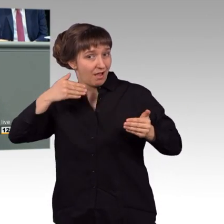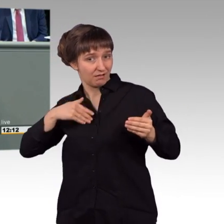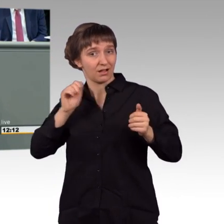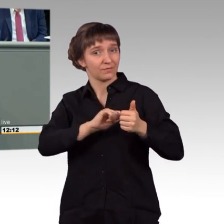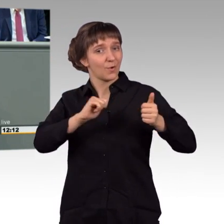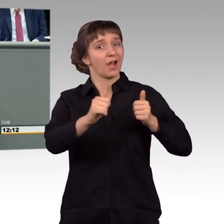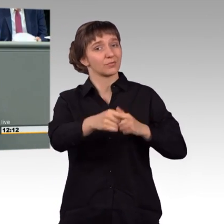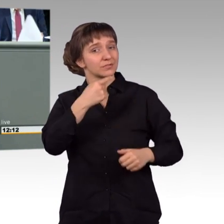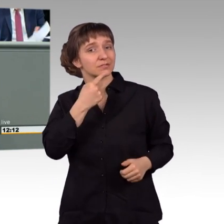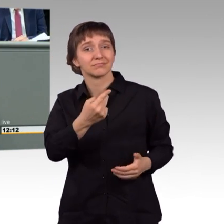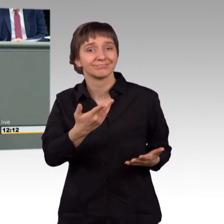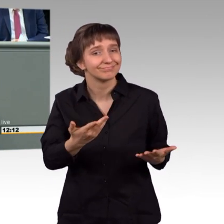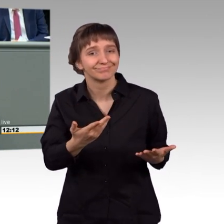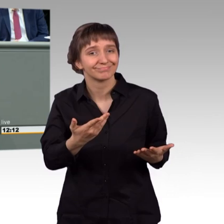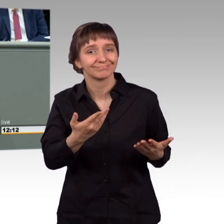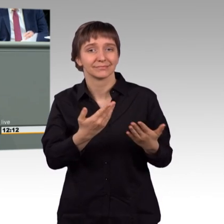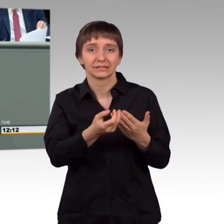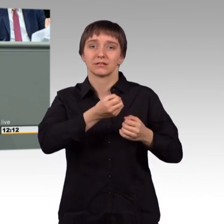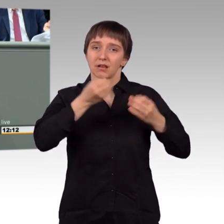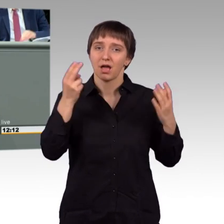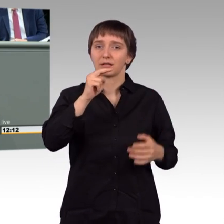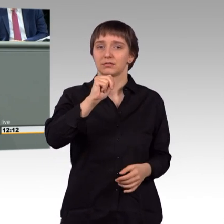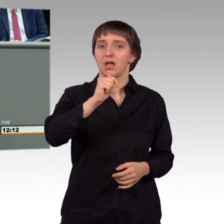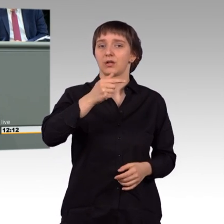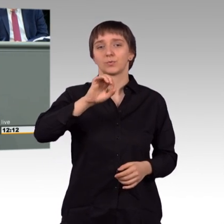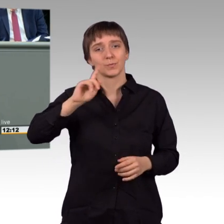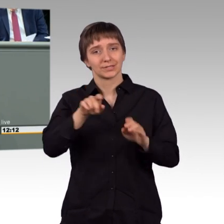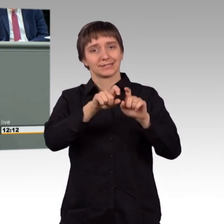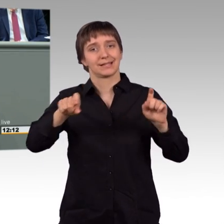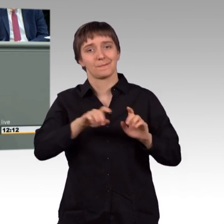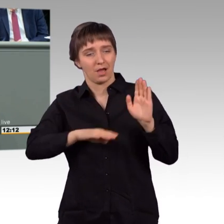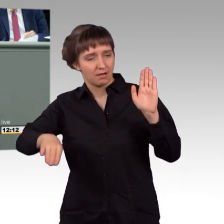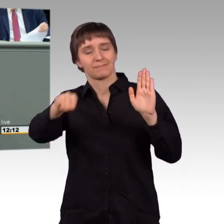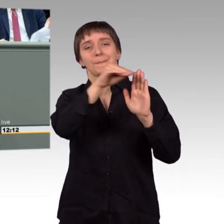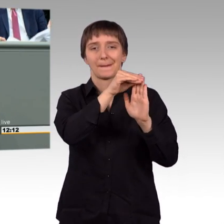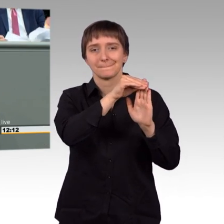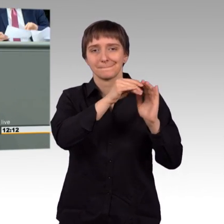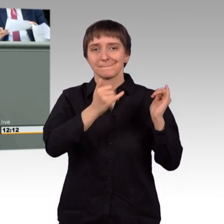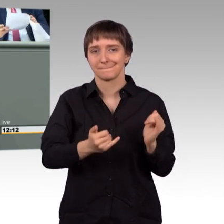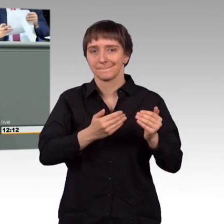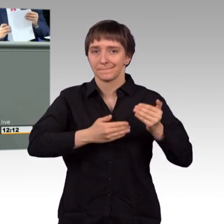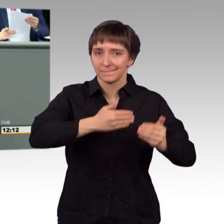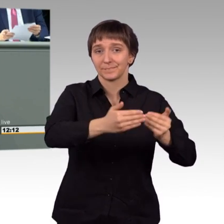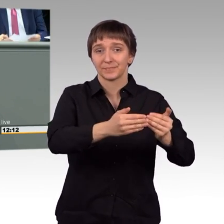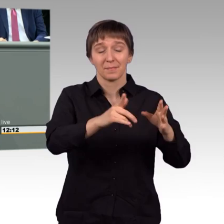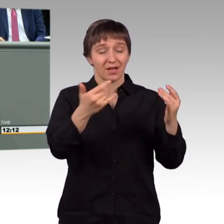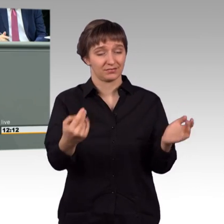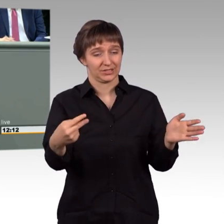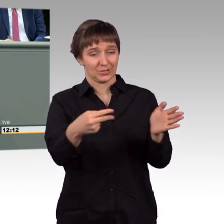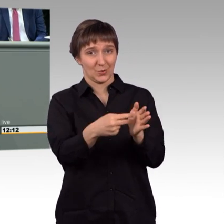entsprechend auf die Agenda setzen muss. Aber durch die Tagesaktualität von Syrien kommen ja andere Konflikte gar nicht mehr